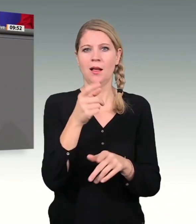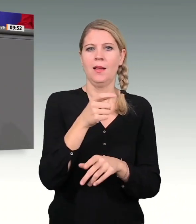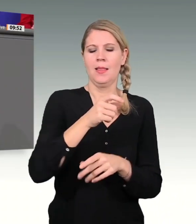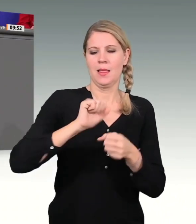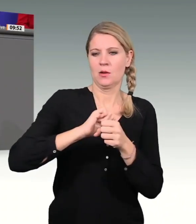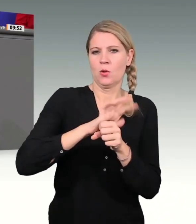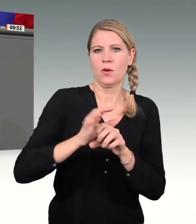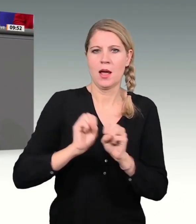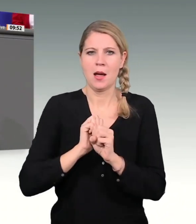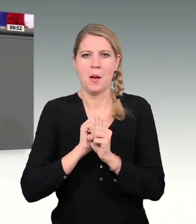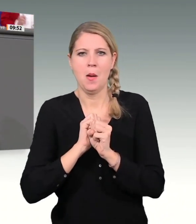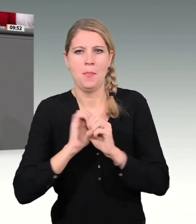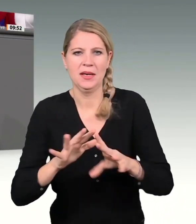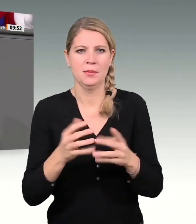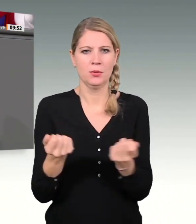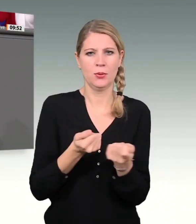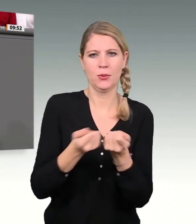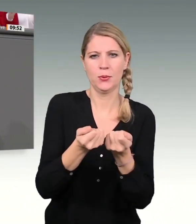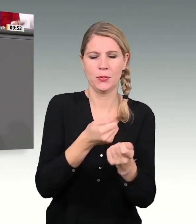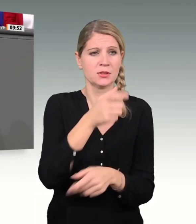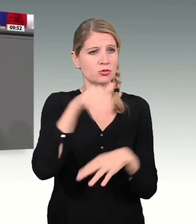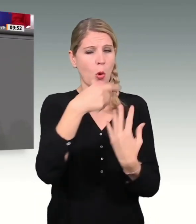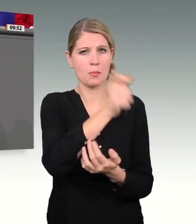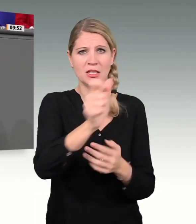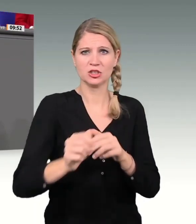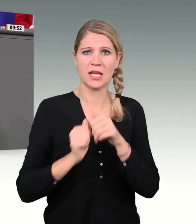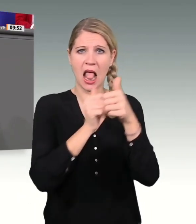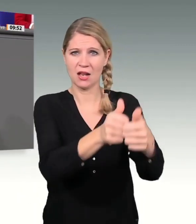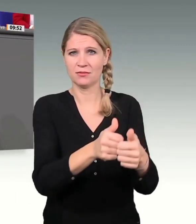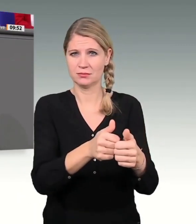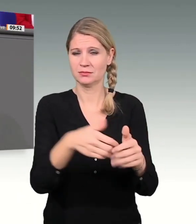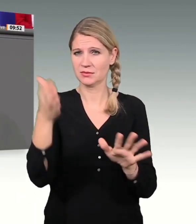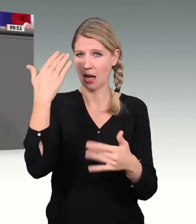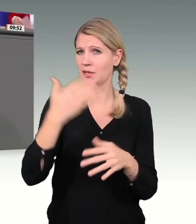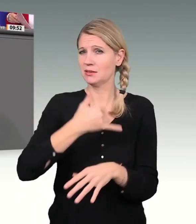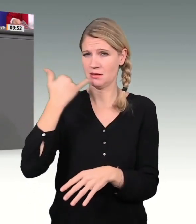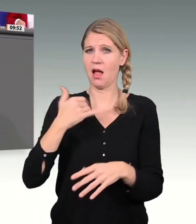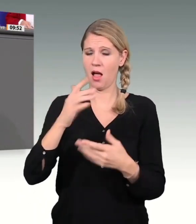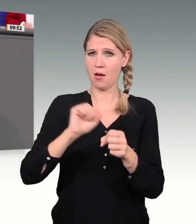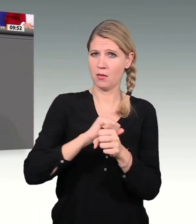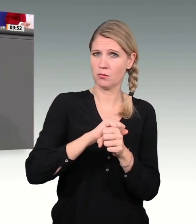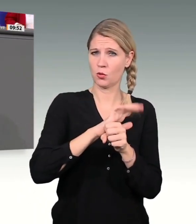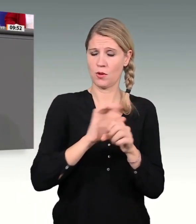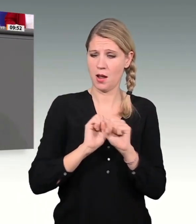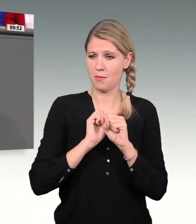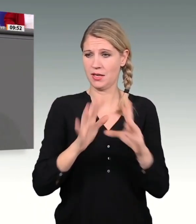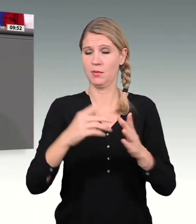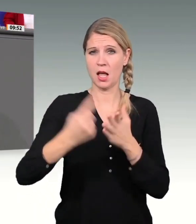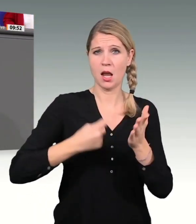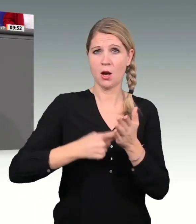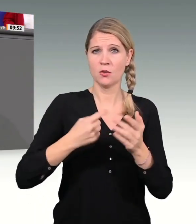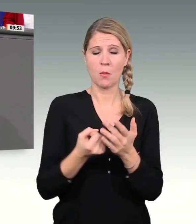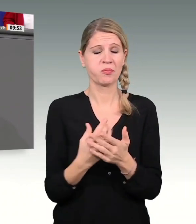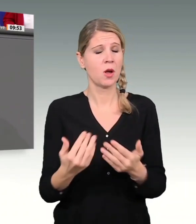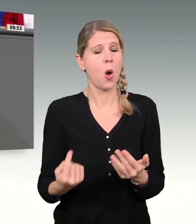Jahres fest im Griff und vor ungeahnte Herausforderungen gestellt. Und diese Herausforderungen waren